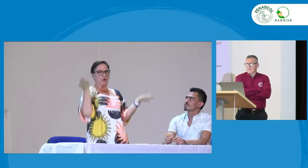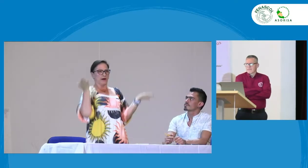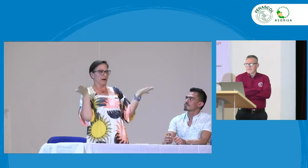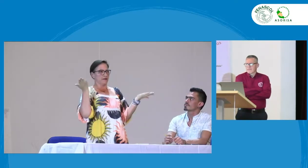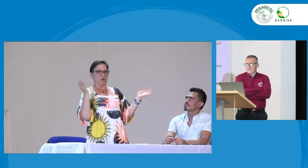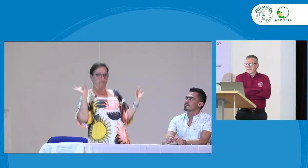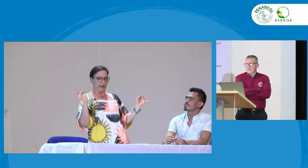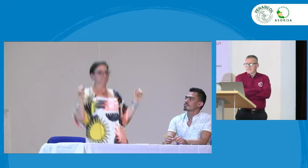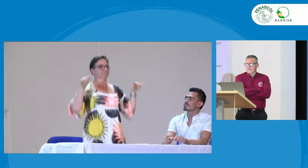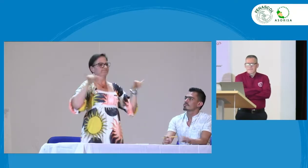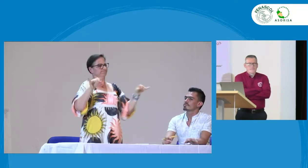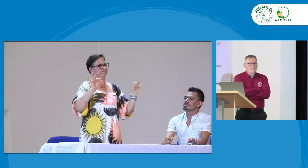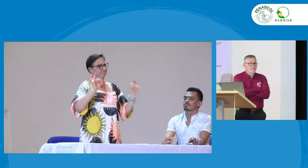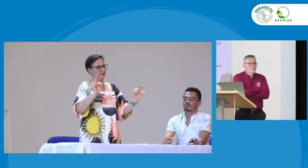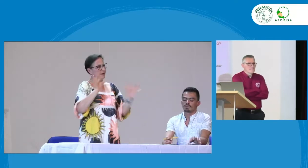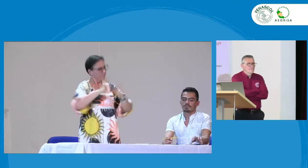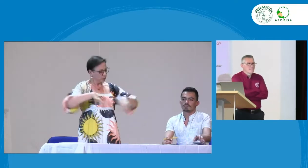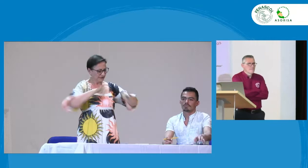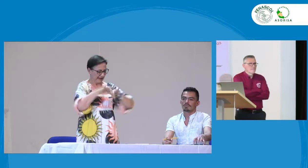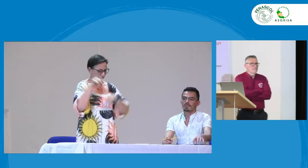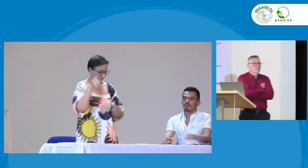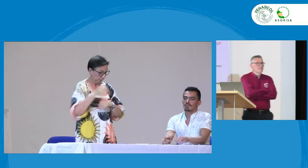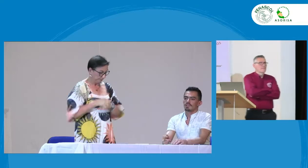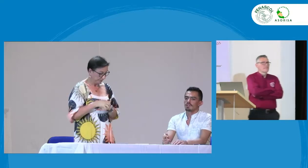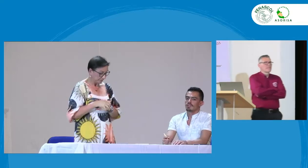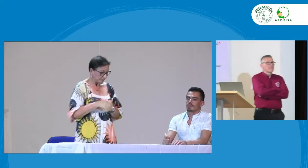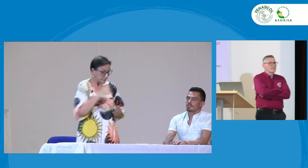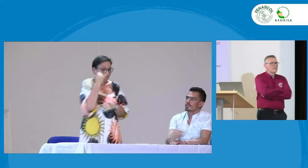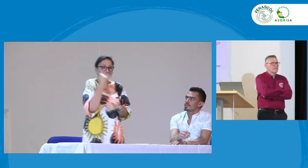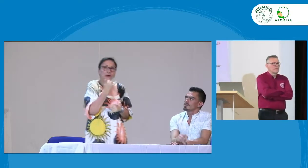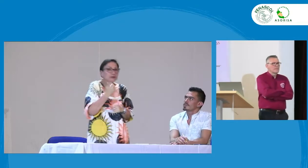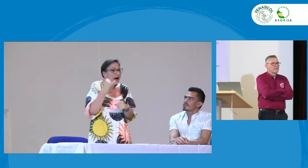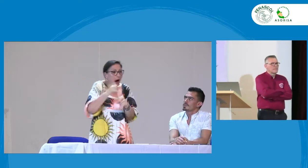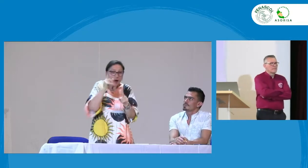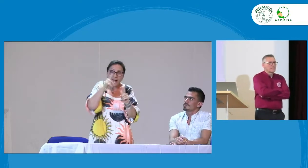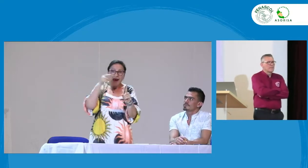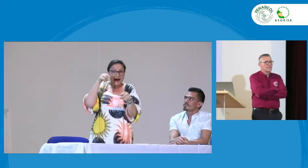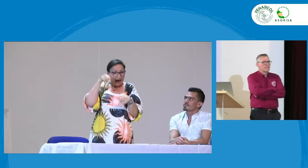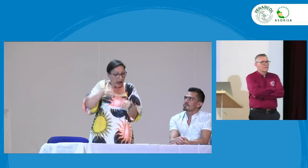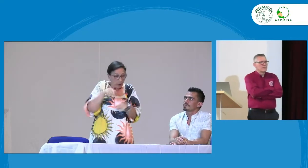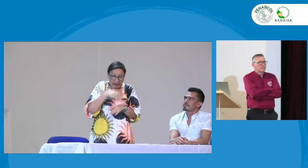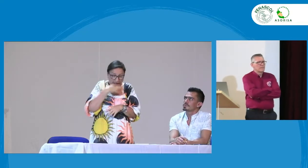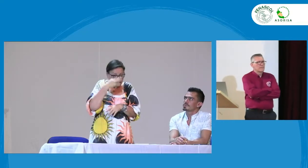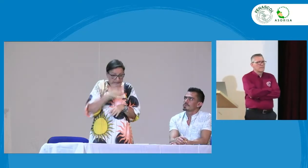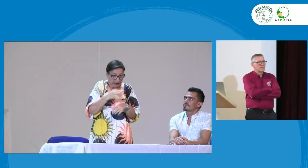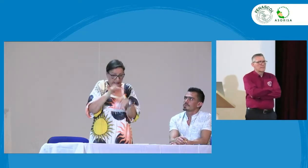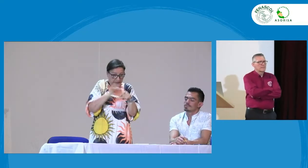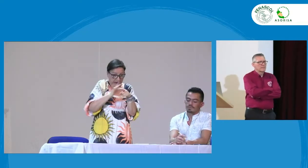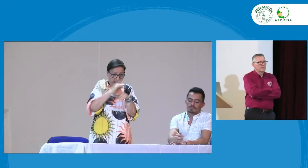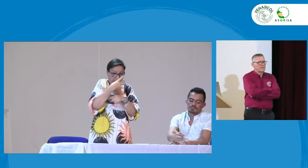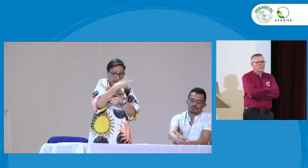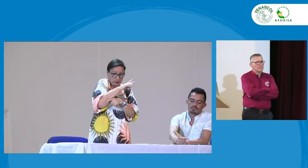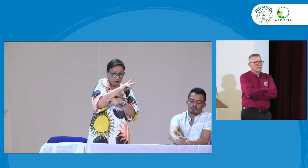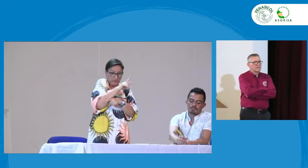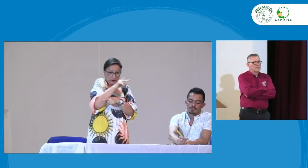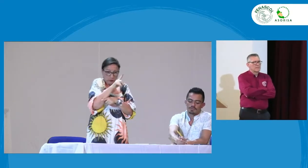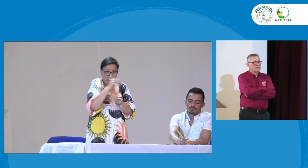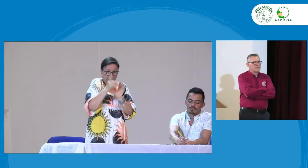acompañado con ese docente que fomente el español lecto-escrita. además en Medellín